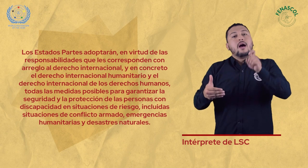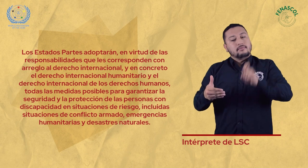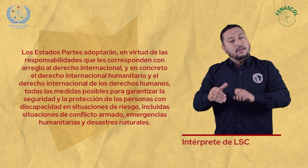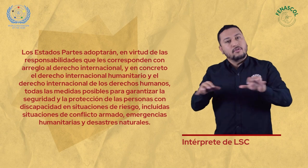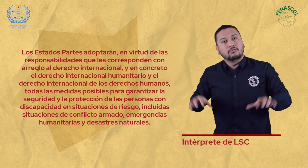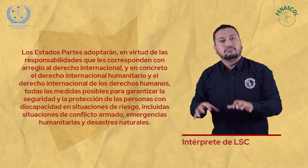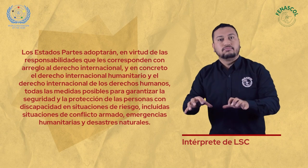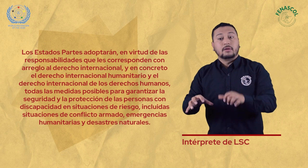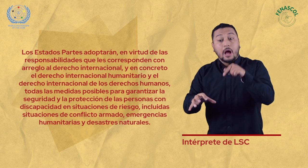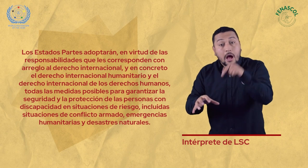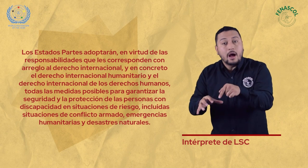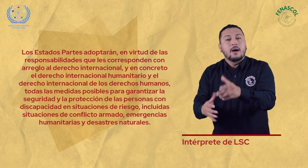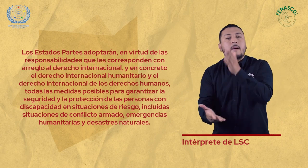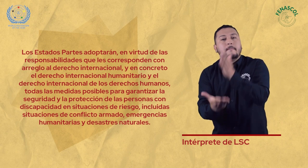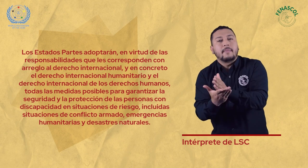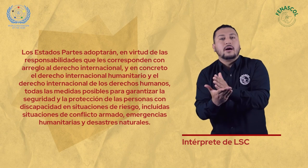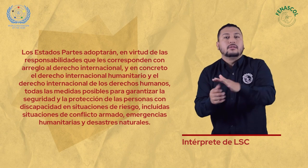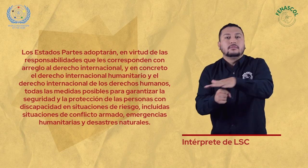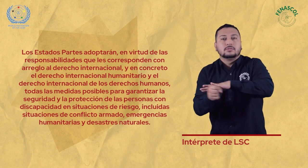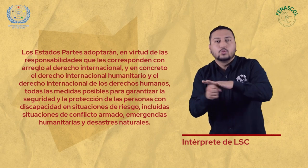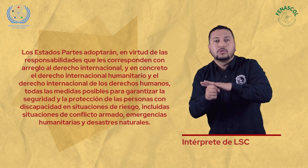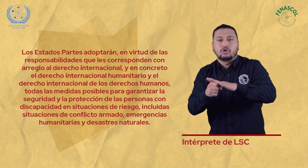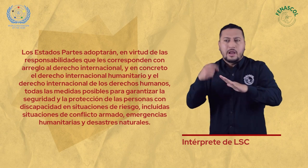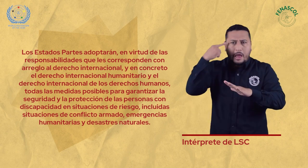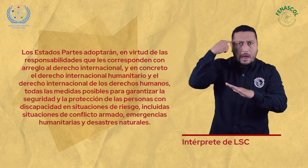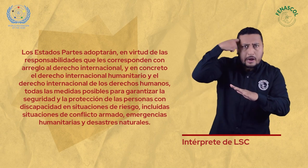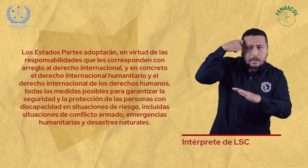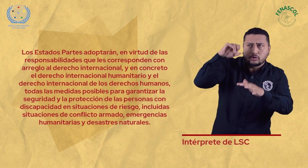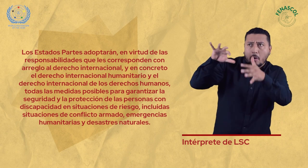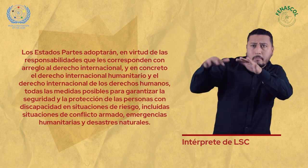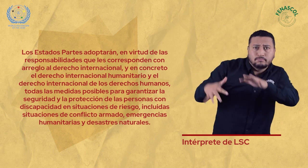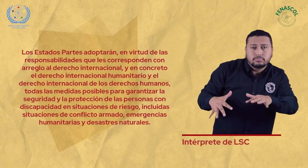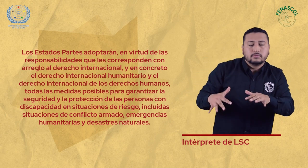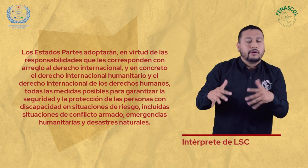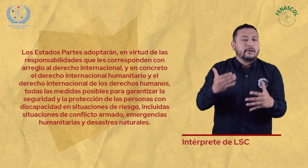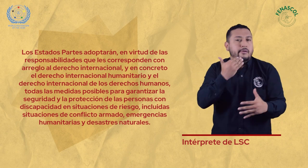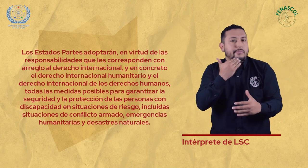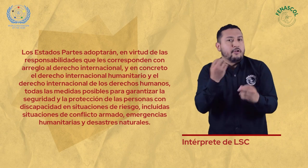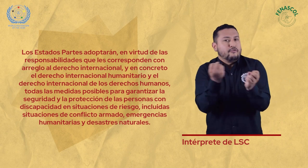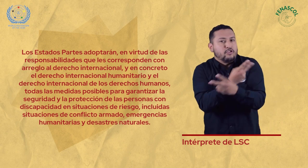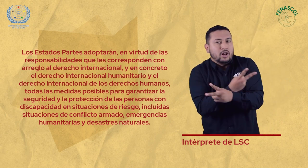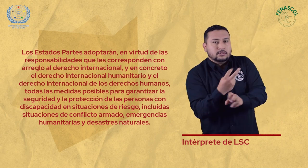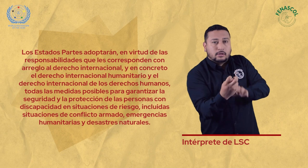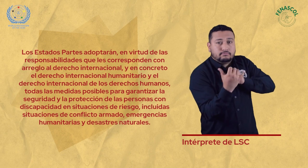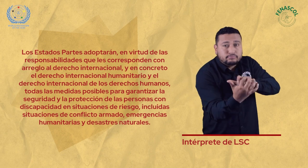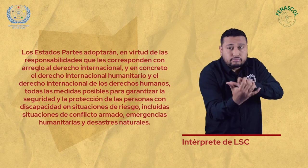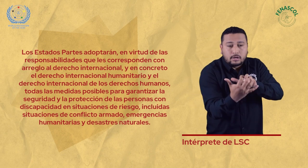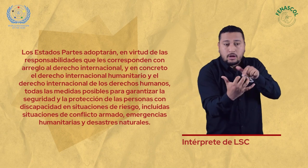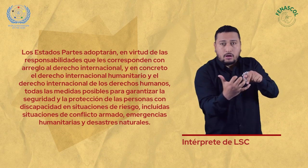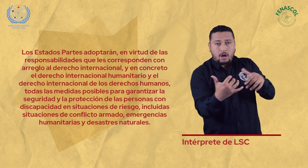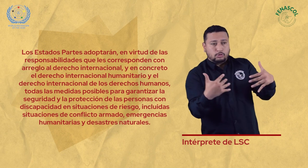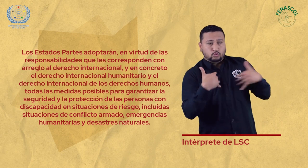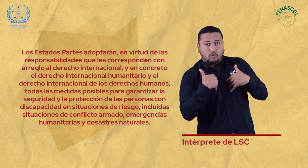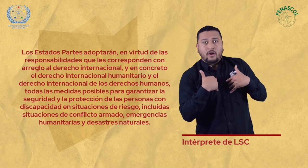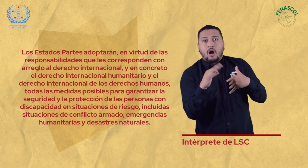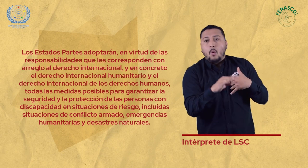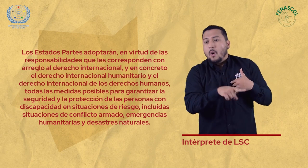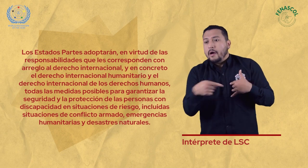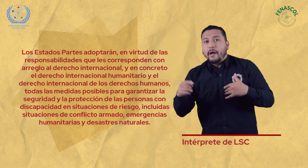en situaciones de riesgo, incluidas situaciones de conflicto armado, emergencias humanitarias y desastres